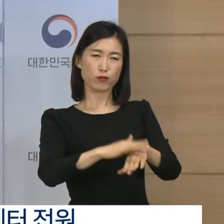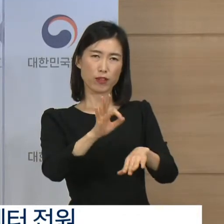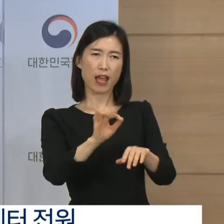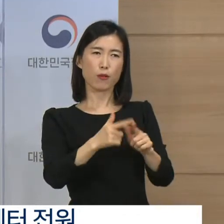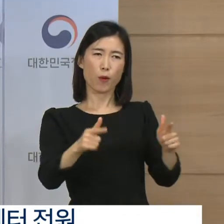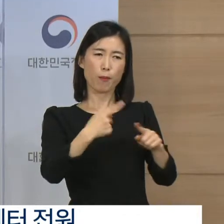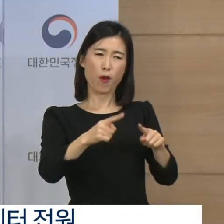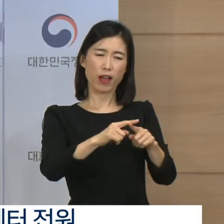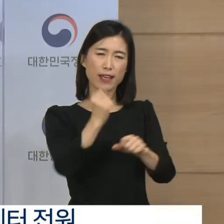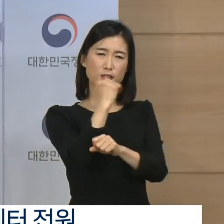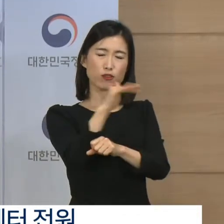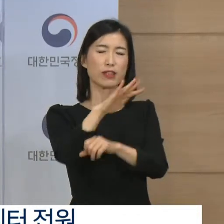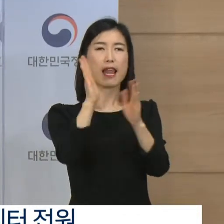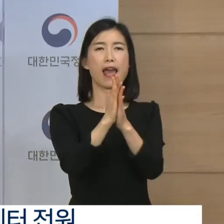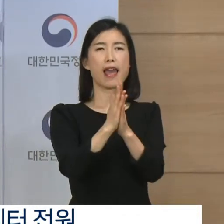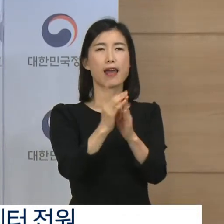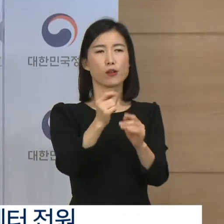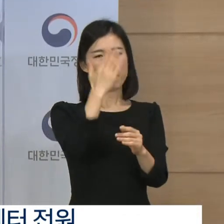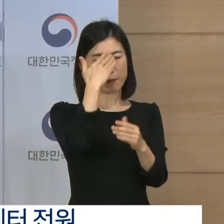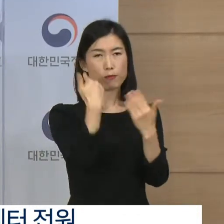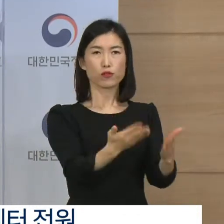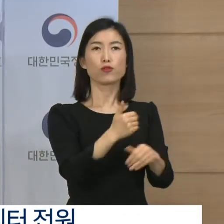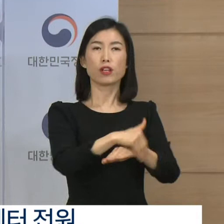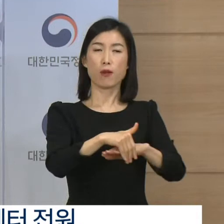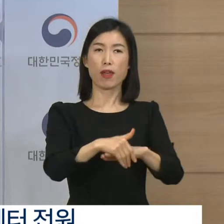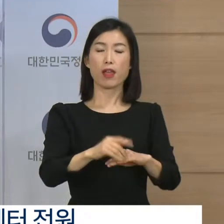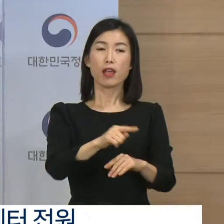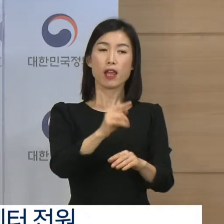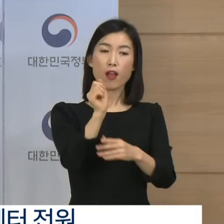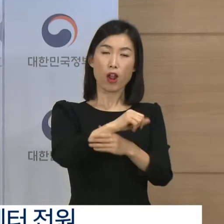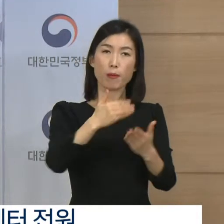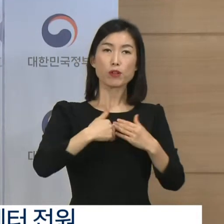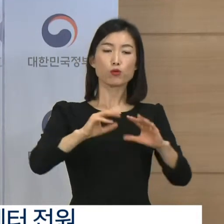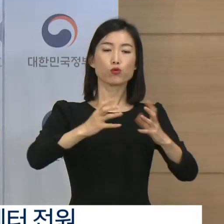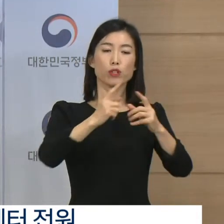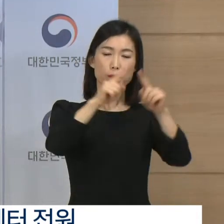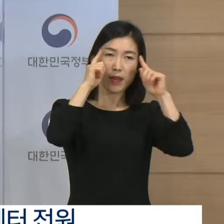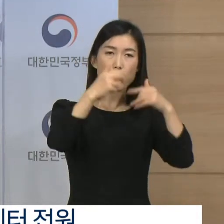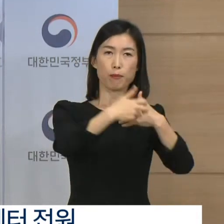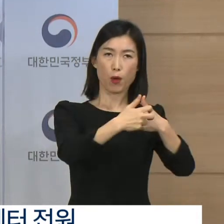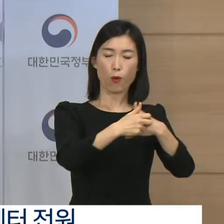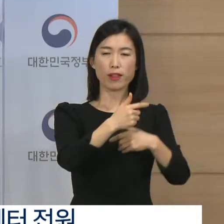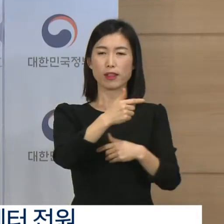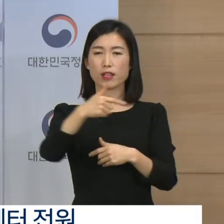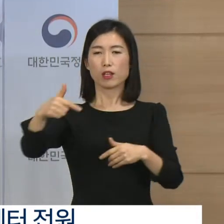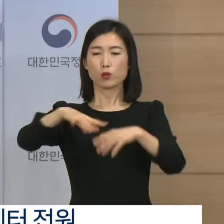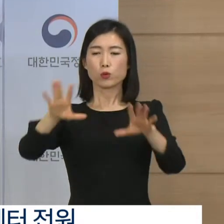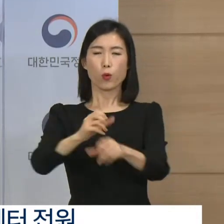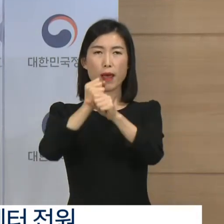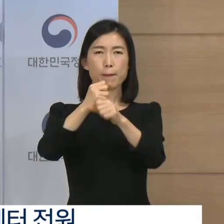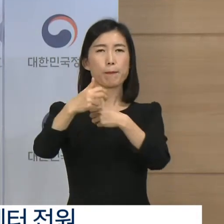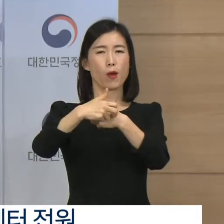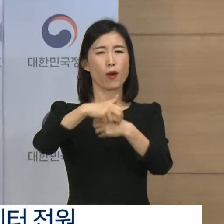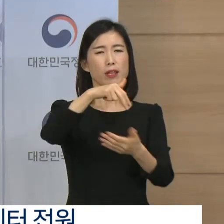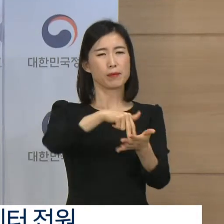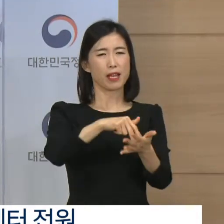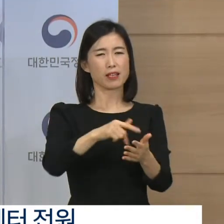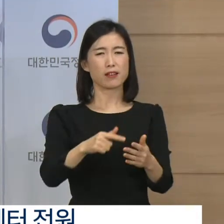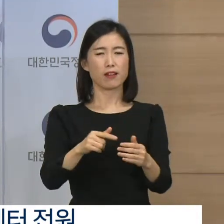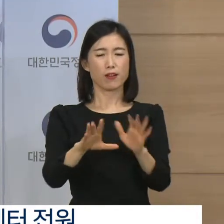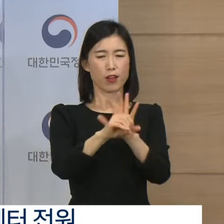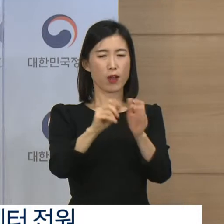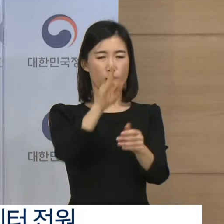병상 확보를 요청받은 국립대병원과 상급종합병원에서 여러 어려움이 있을 것이나